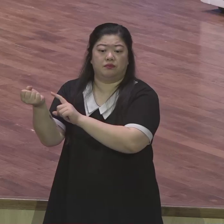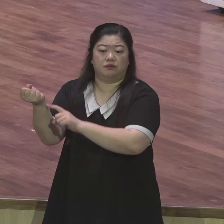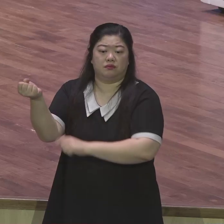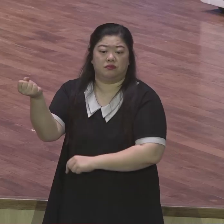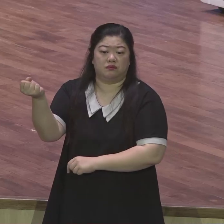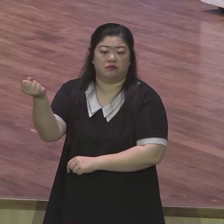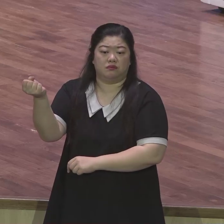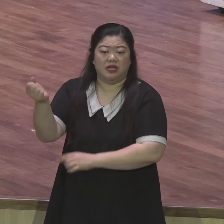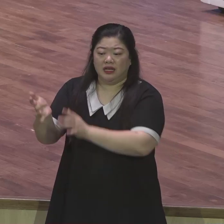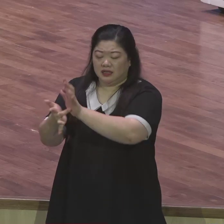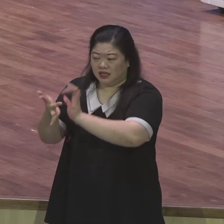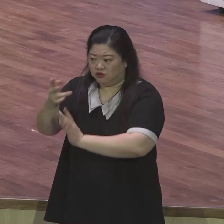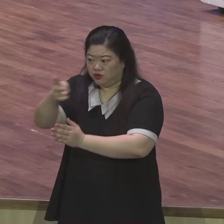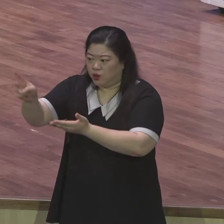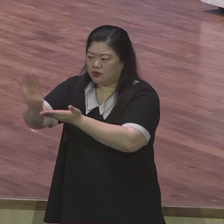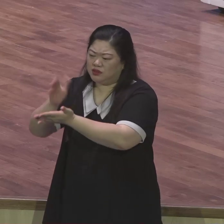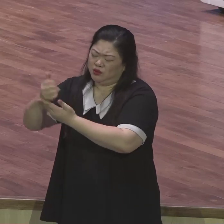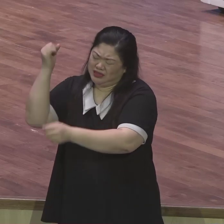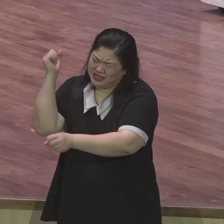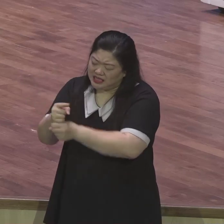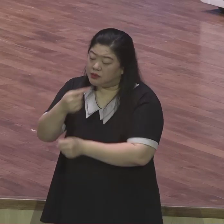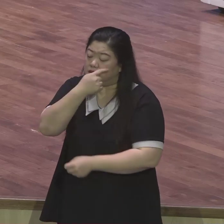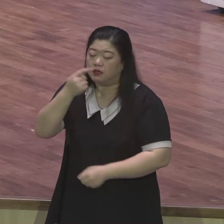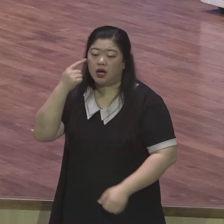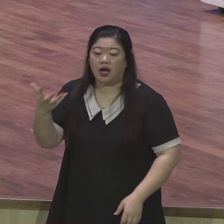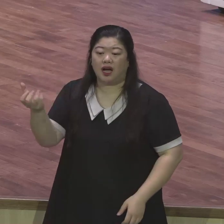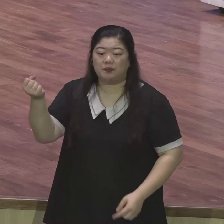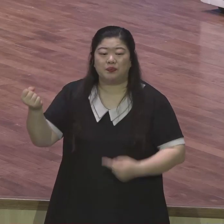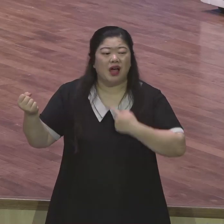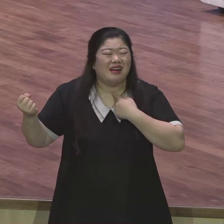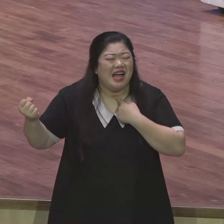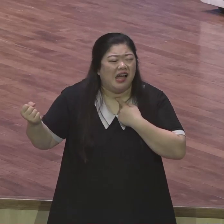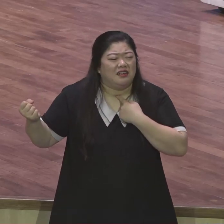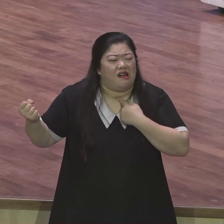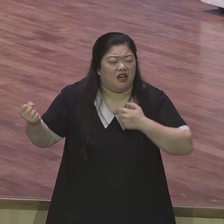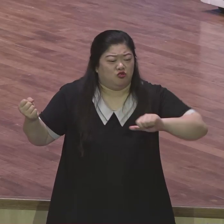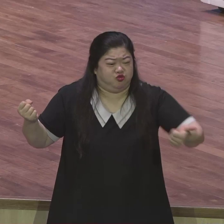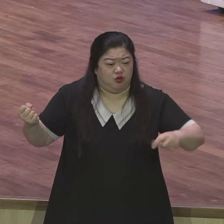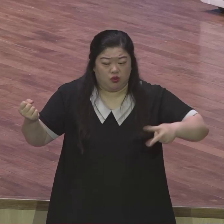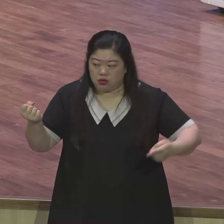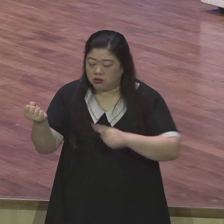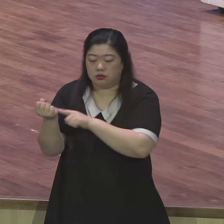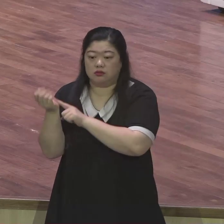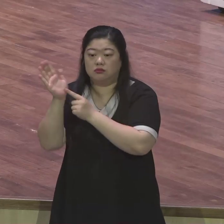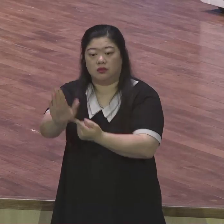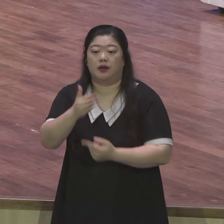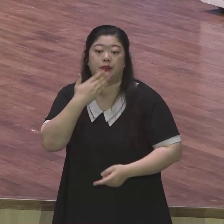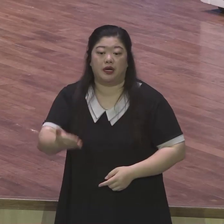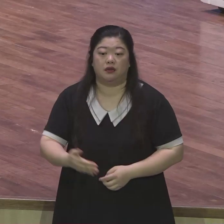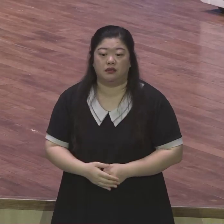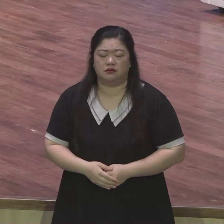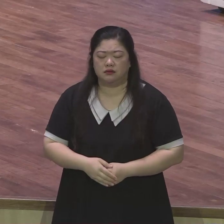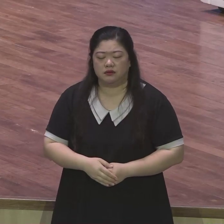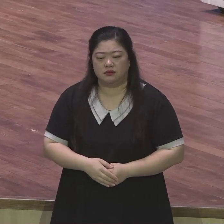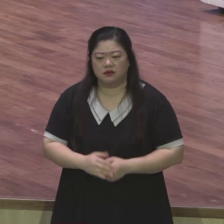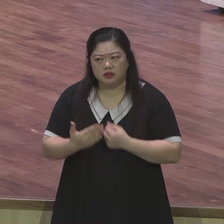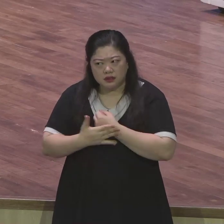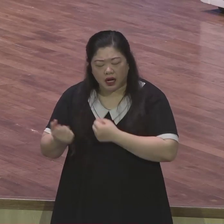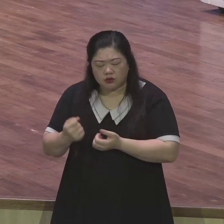예수가 그리스도로 믿어지는 증거입니다 아들이 있는 자에게 생명이 있다고 그랬어요 여러분이 지금 이 시간에 예수가 그리스도로 믿으신다면